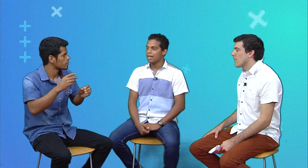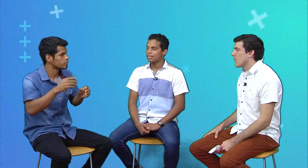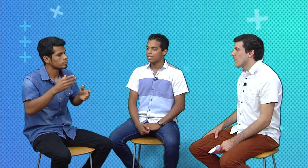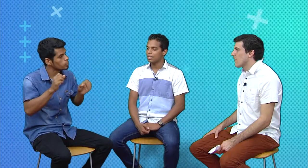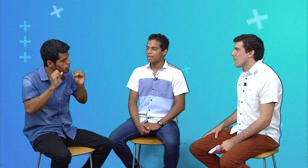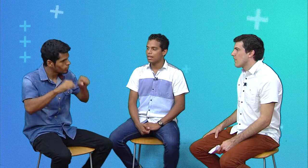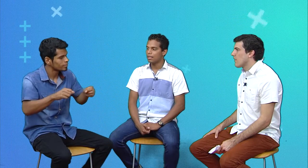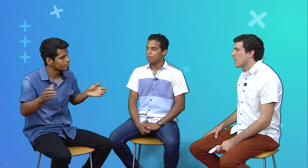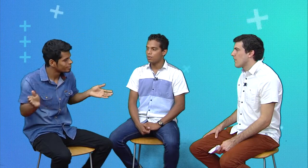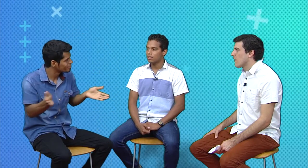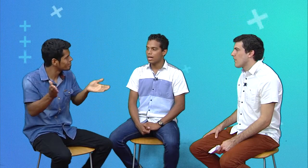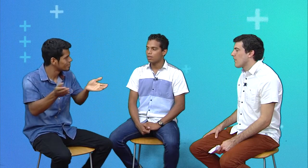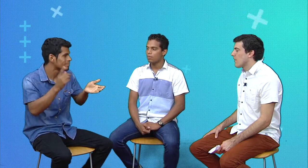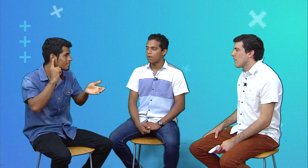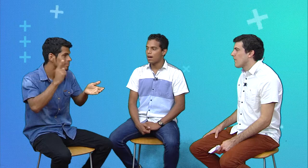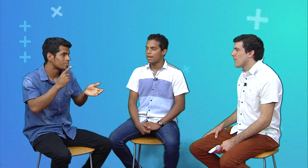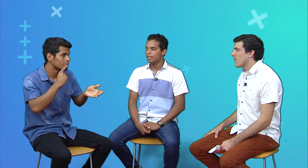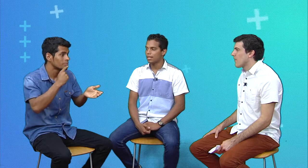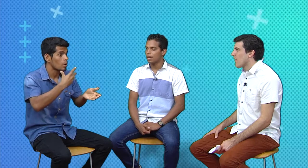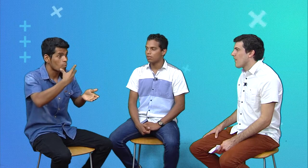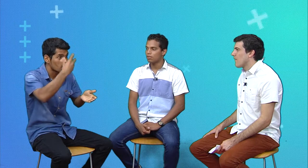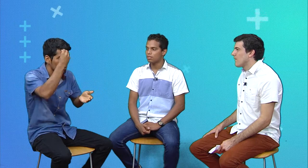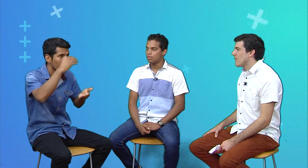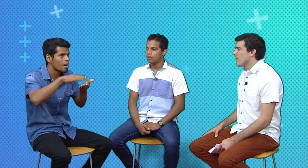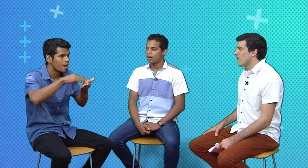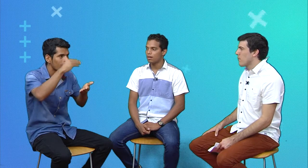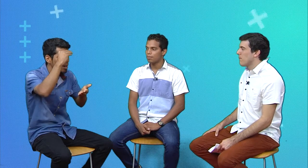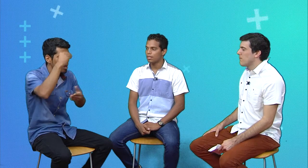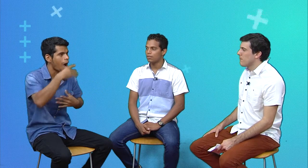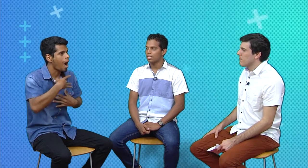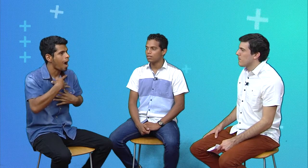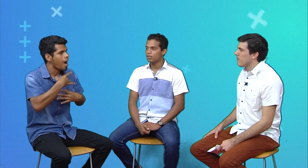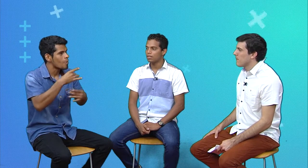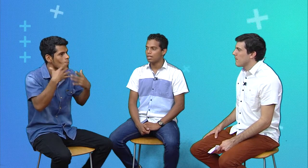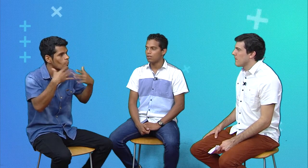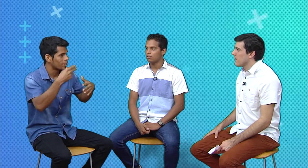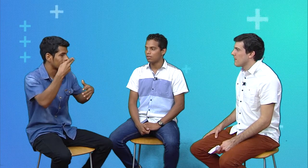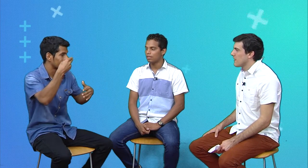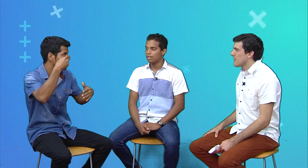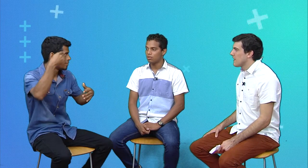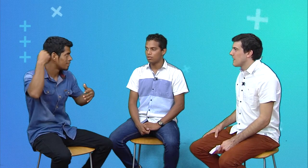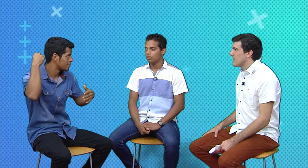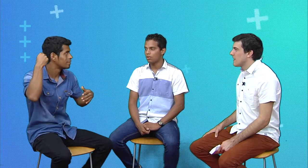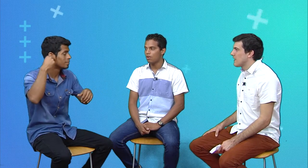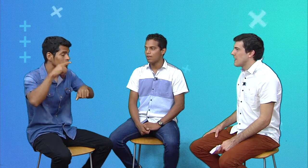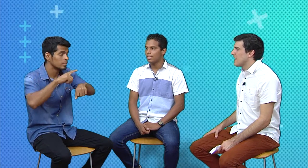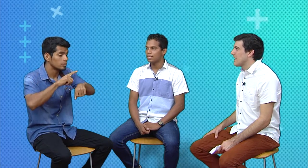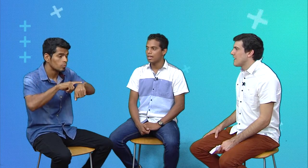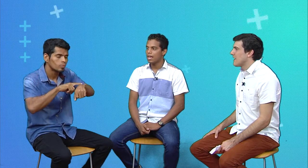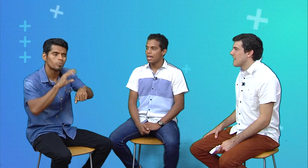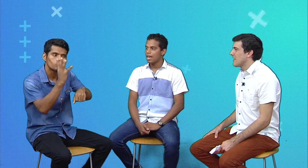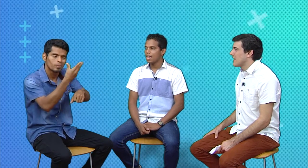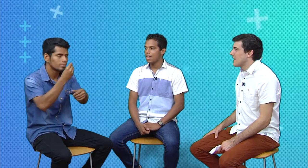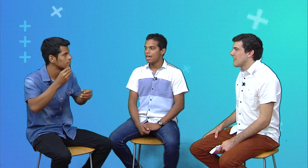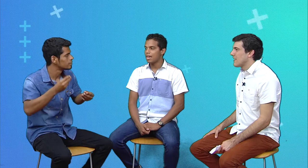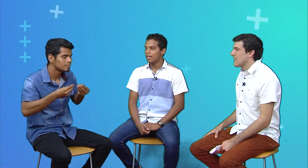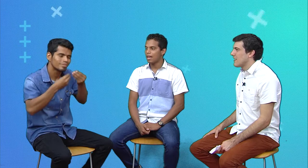y a seguir, buscar cómo alentar, conocer sobre los caminos de Dios, desde los sordos jóvenes